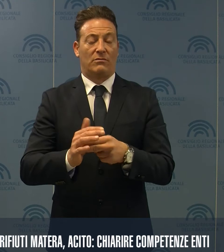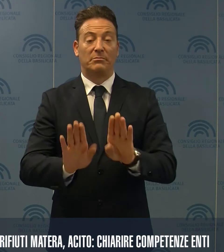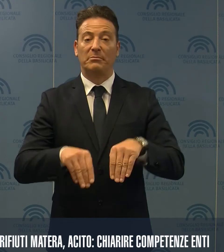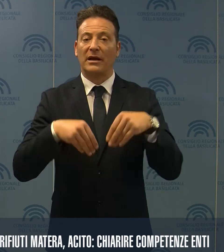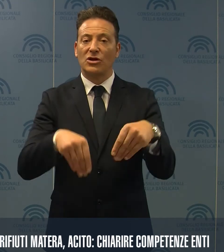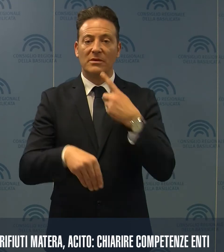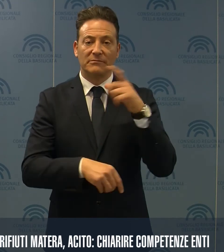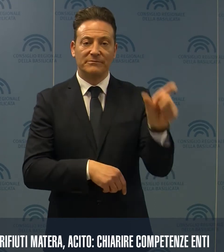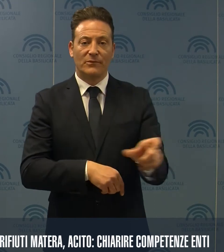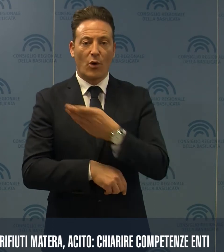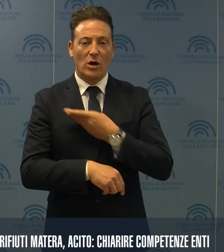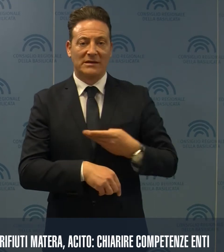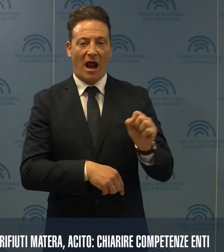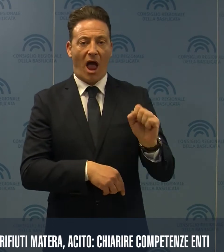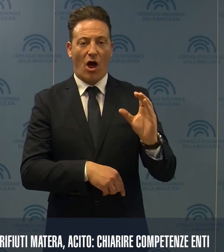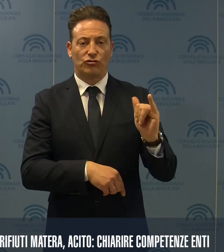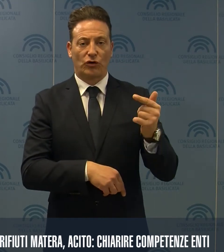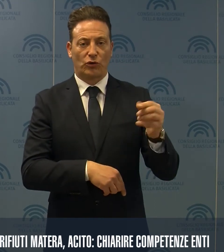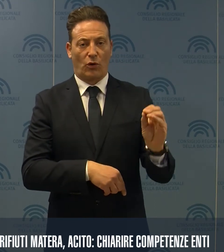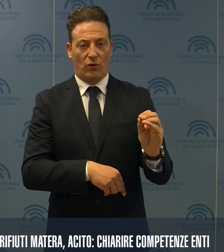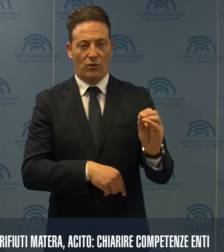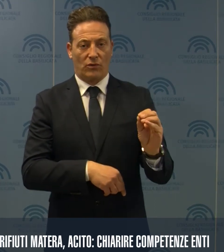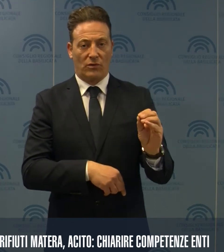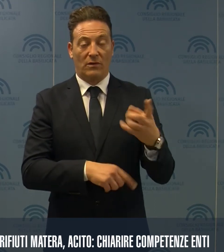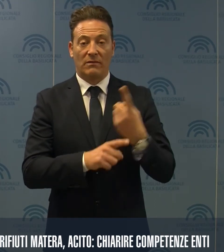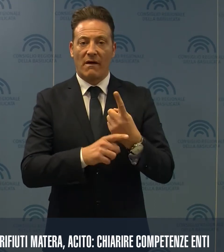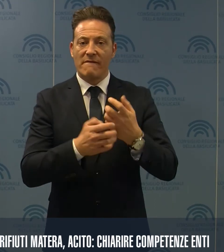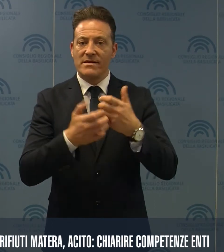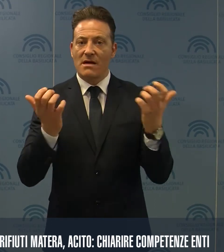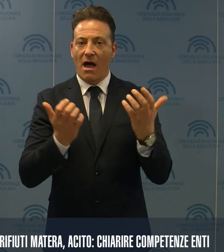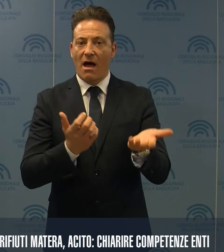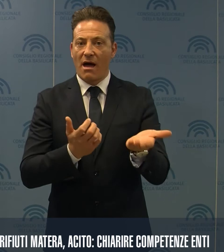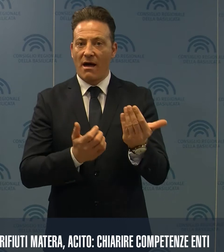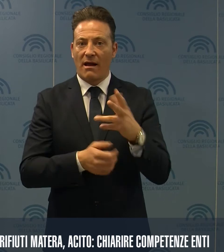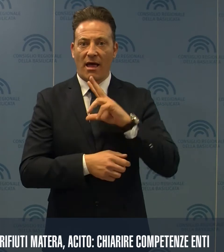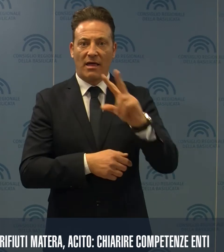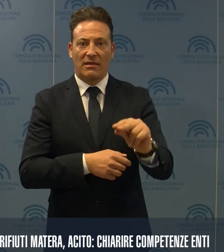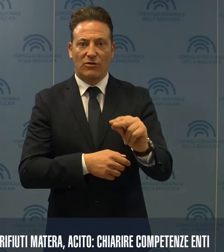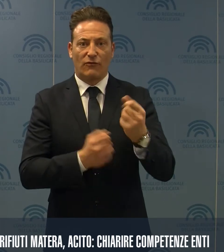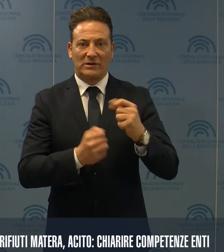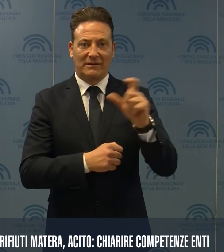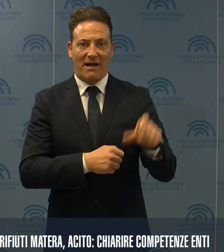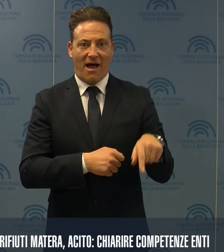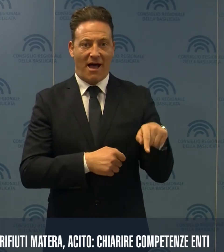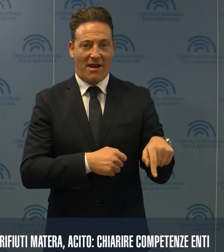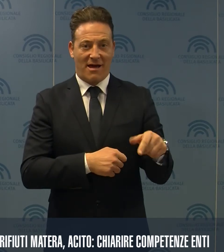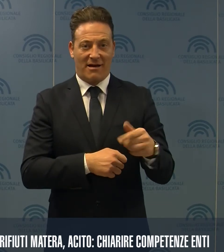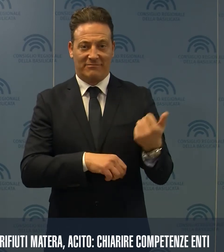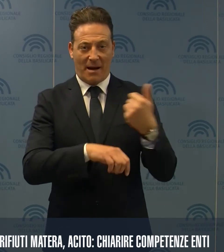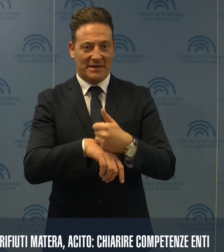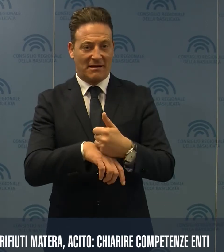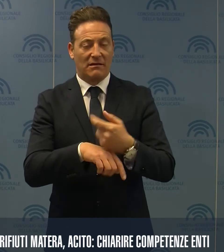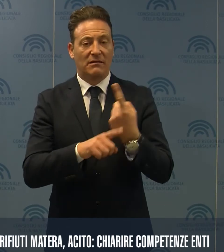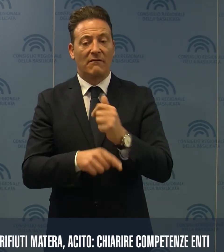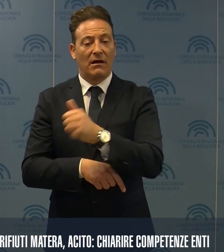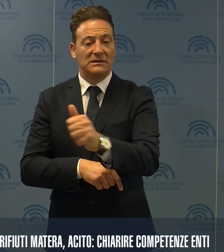cui ha partecipato il consigliere Acito. Vanno chiarite, ha detto l'esponente di Forza Italia, le competenze che spettano